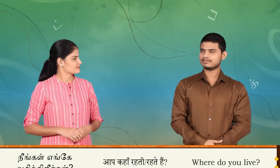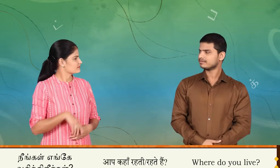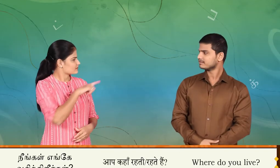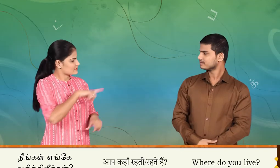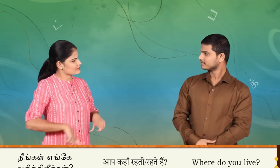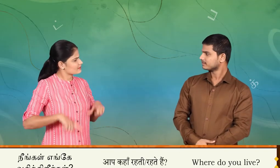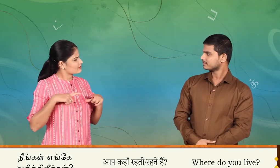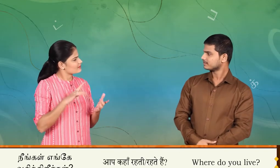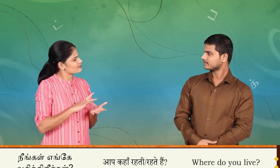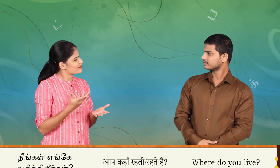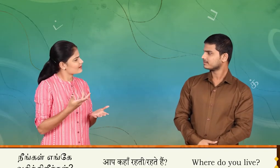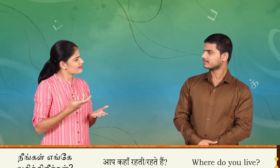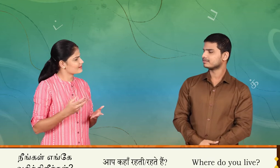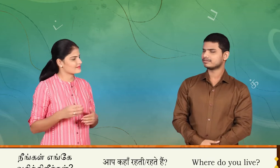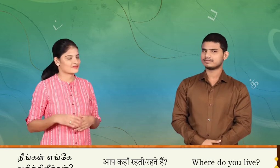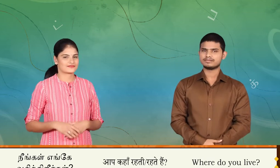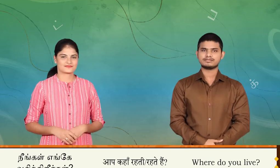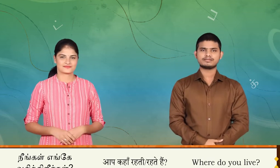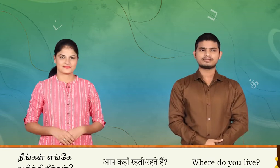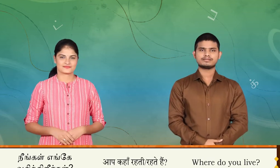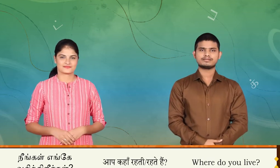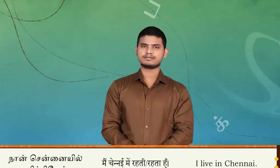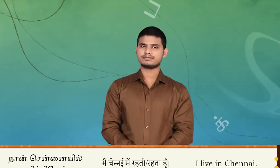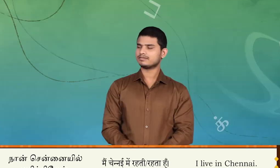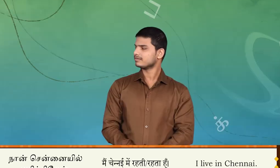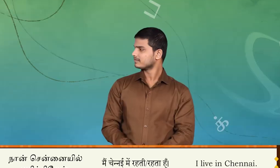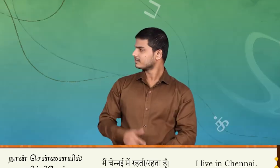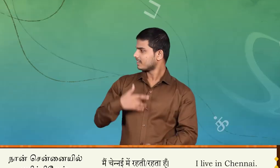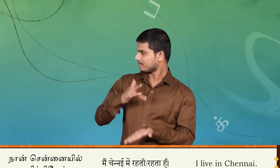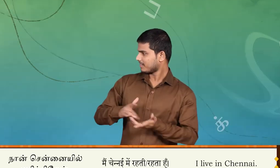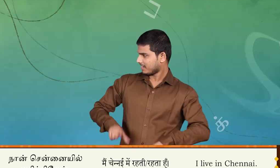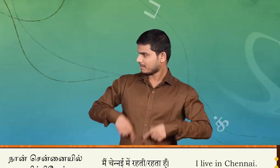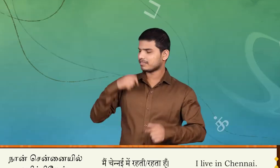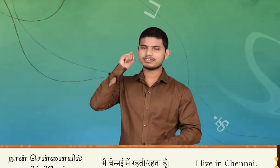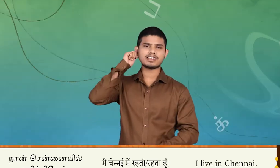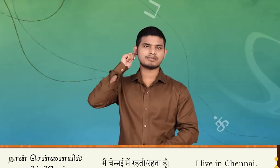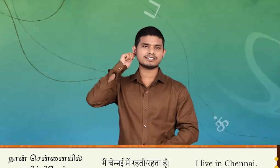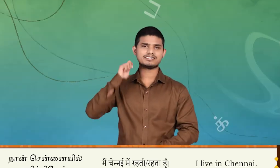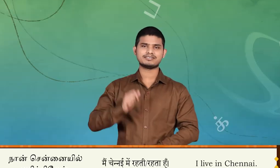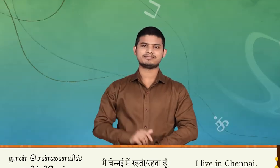நீங்கள் எங்கி வசிக்கிரிர்கள்? நான்க மதுரையில் வசிக்கிரின்